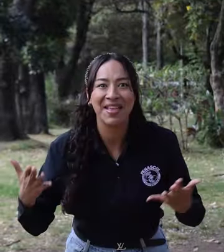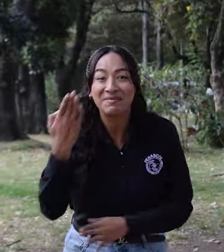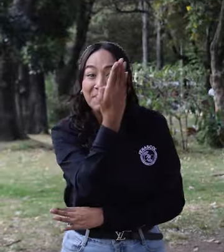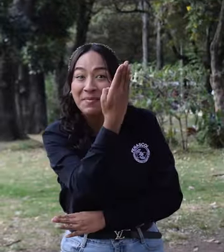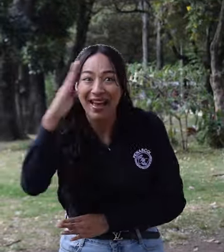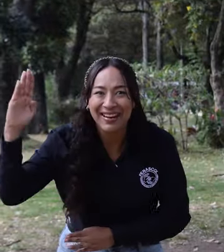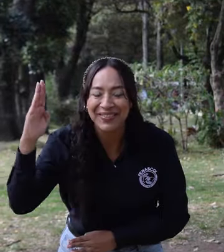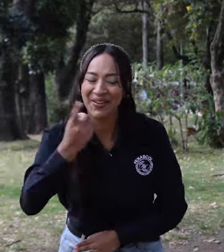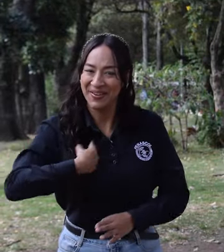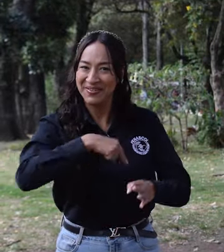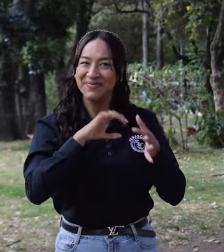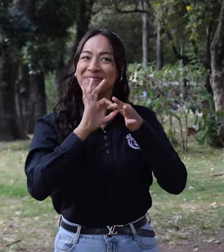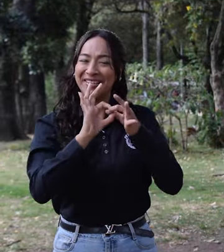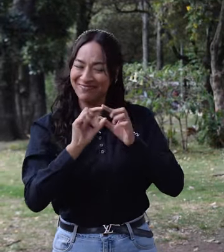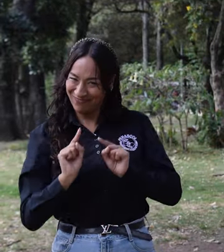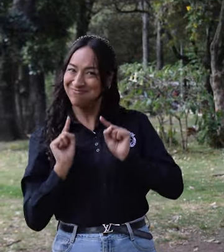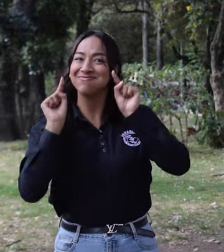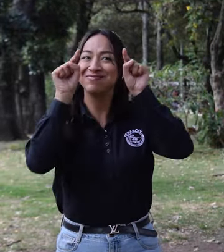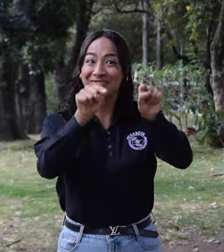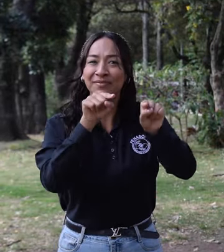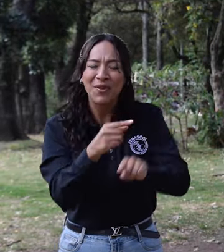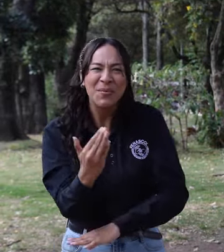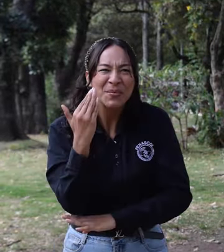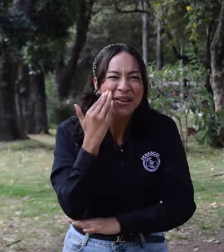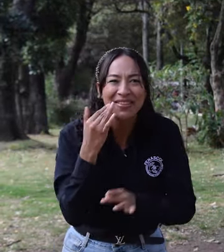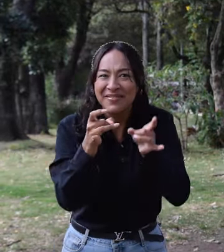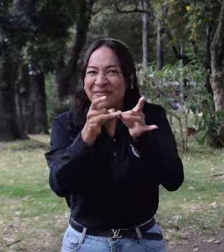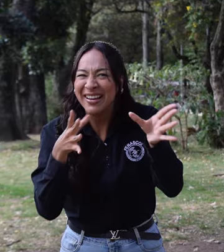¡Estaremos en Barranquilla! Mira la fecha de nuestra visita.